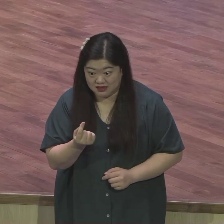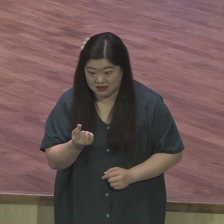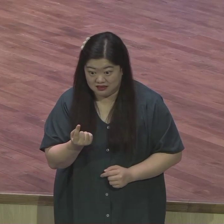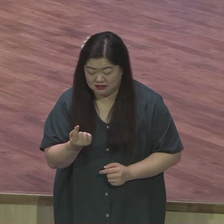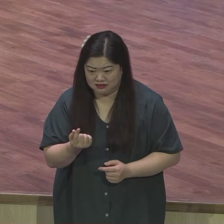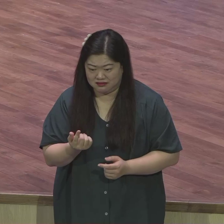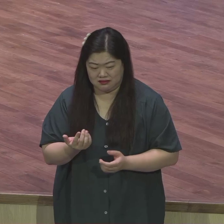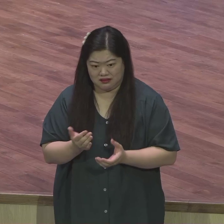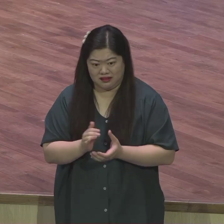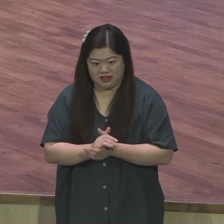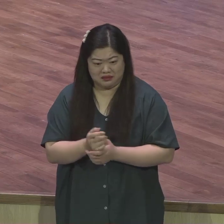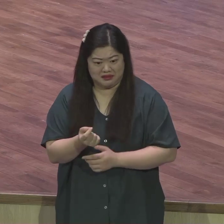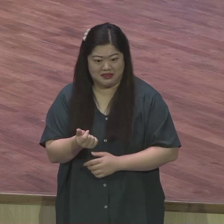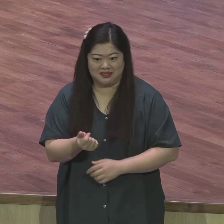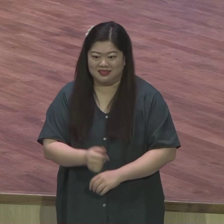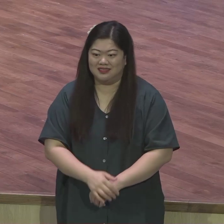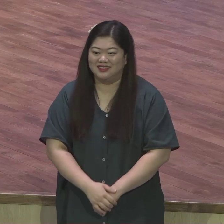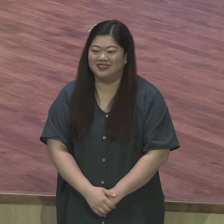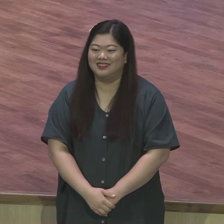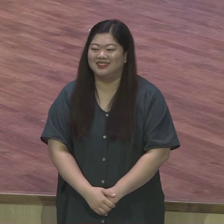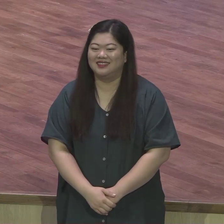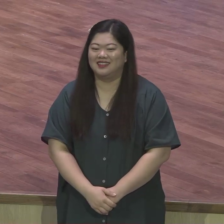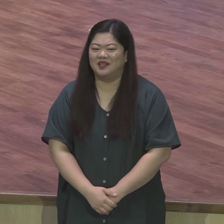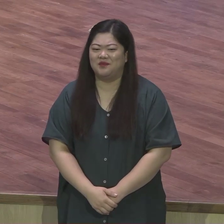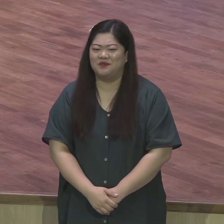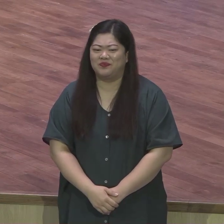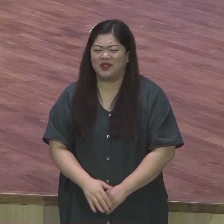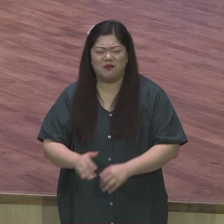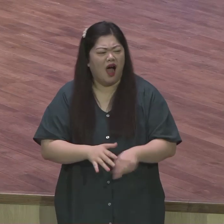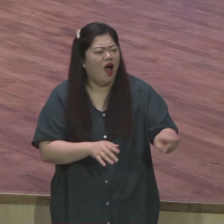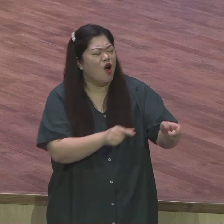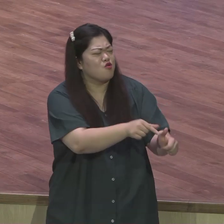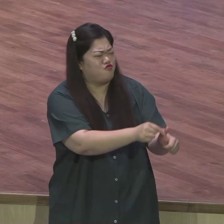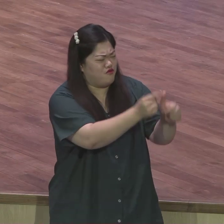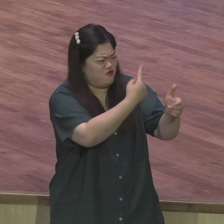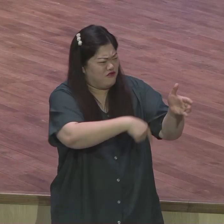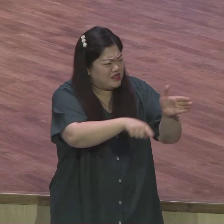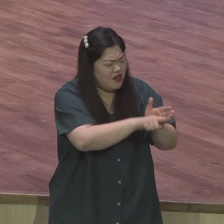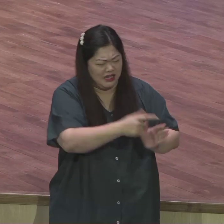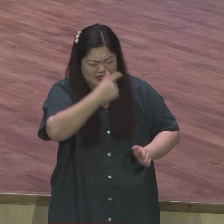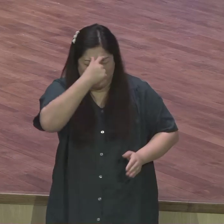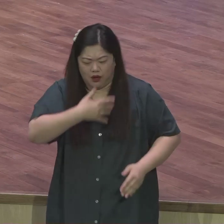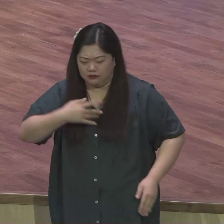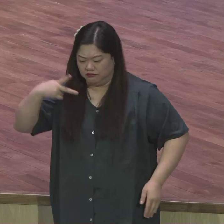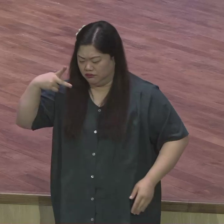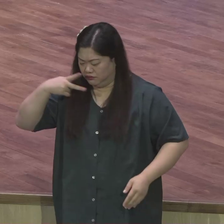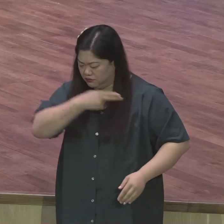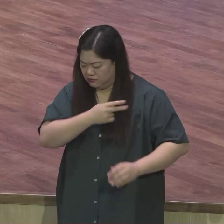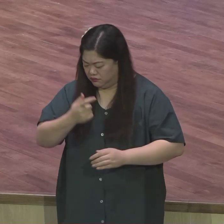저 사람 좀 구원받으면 좋겠다 검식해봤어요 식음을 전폐하고 기도해본 적 있어요